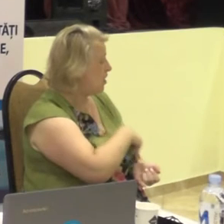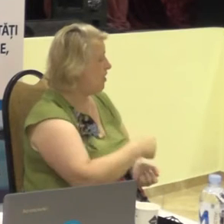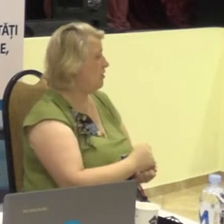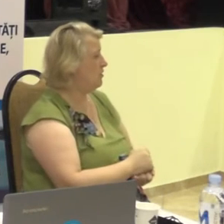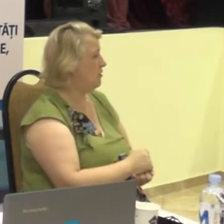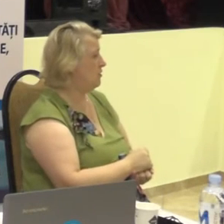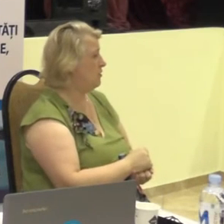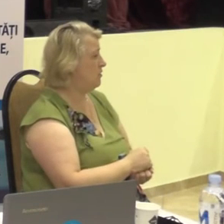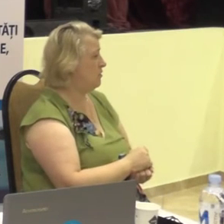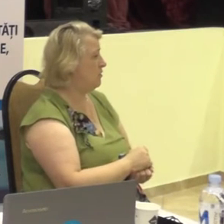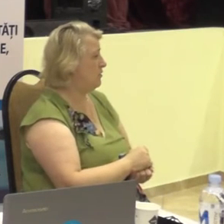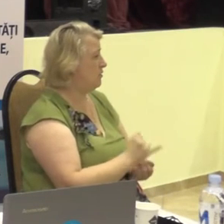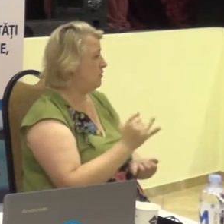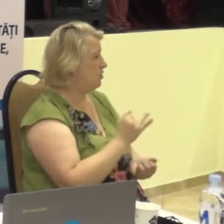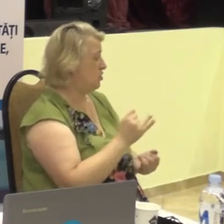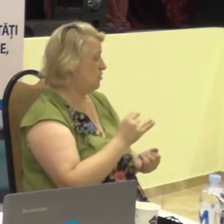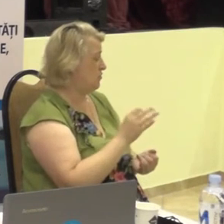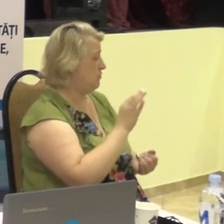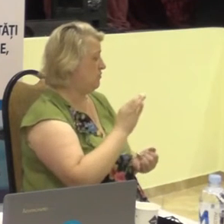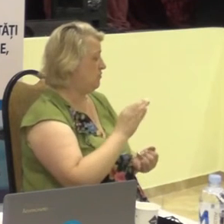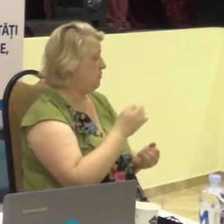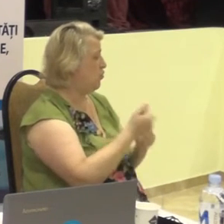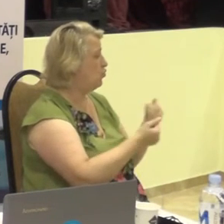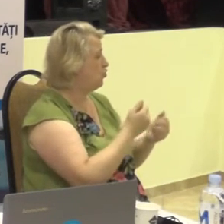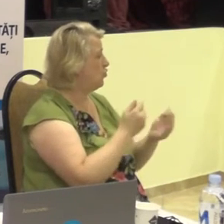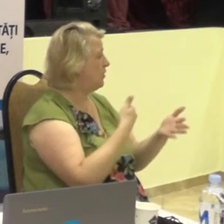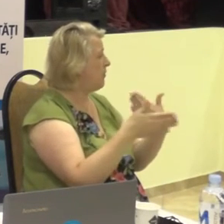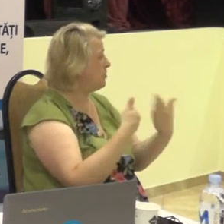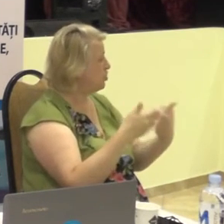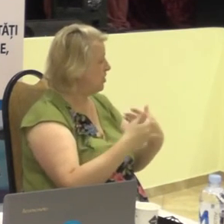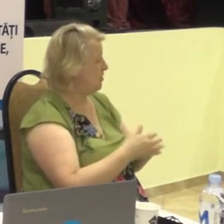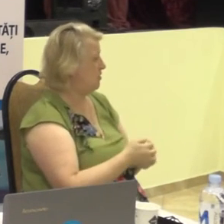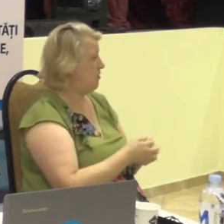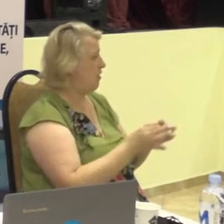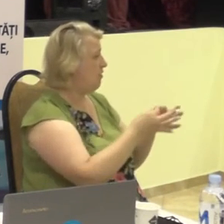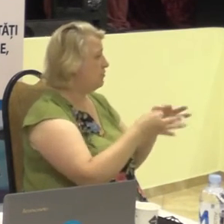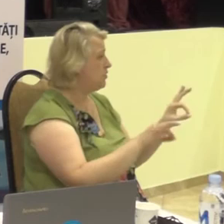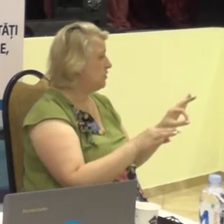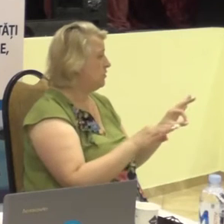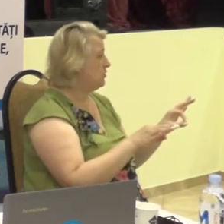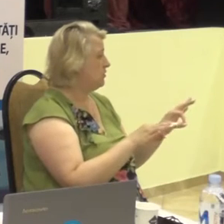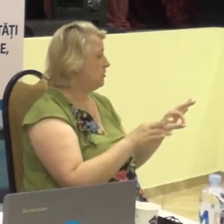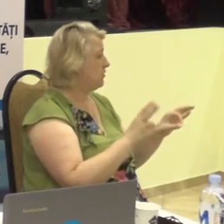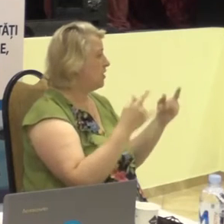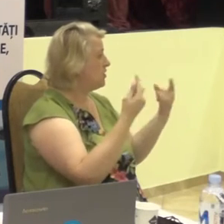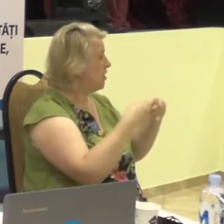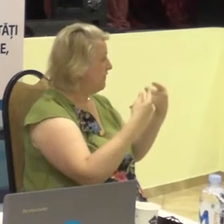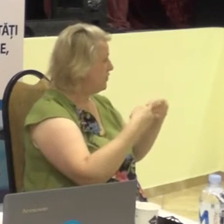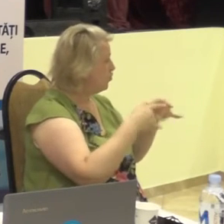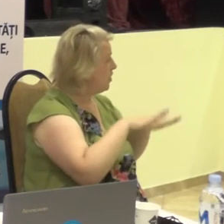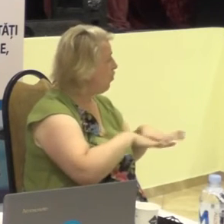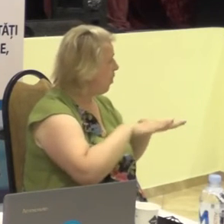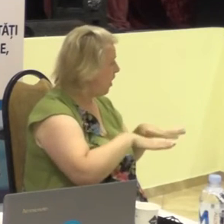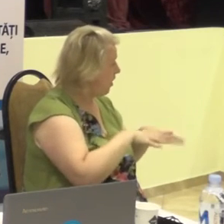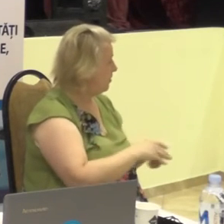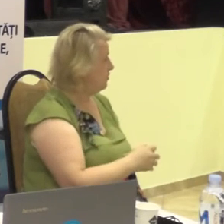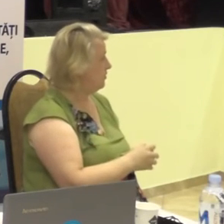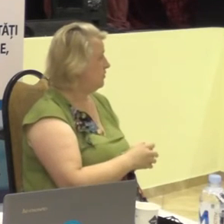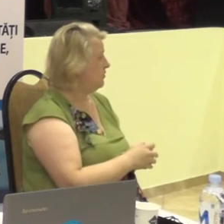și de comunicare. Acestul la televiziunile locale,